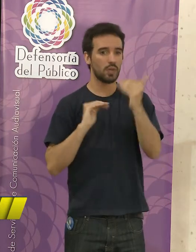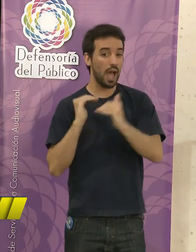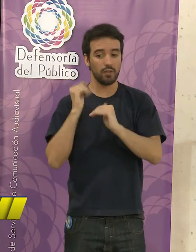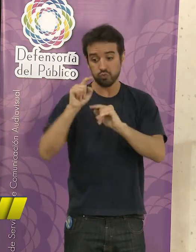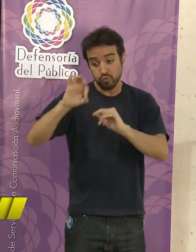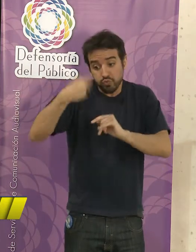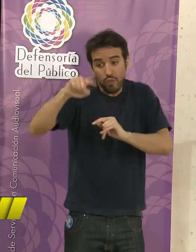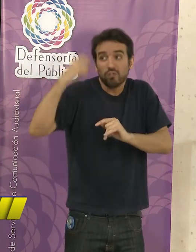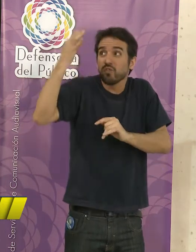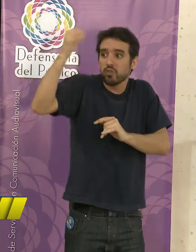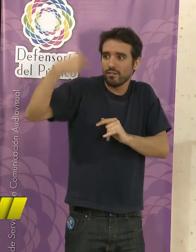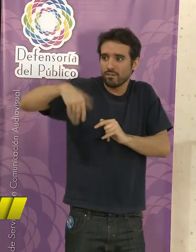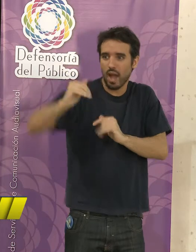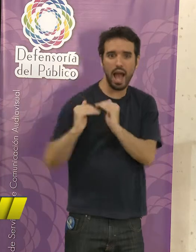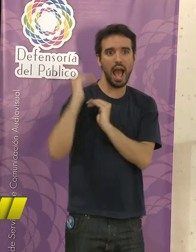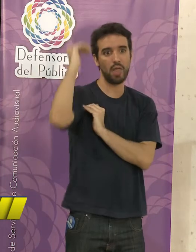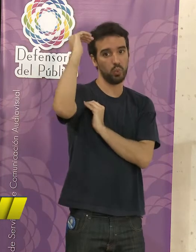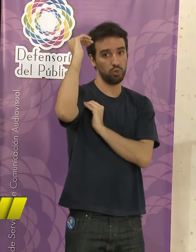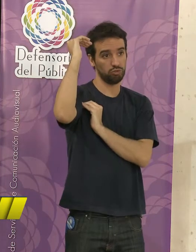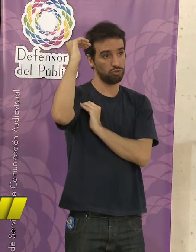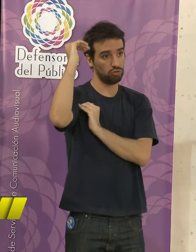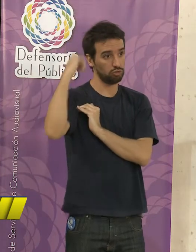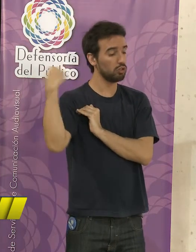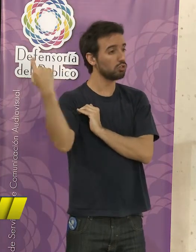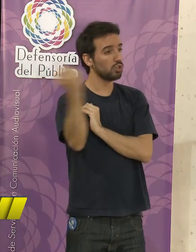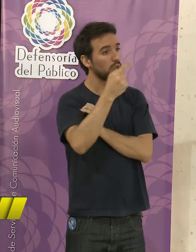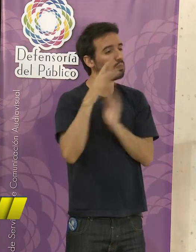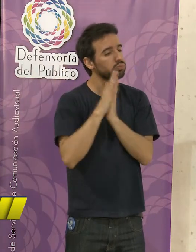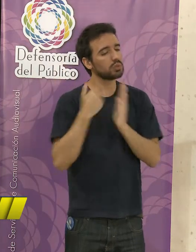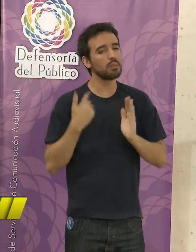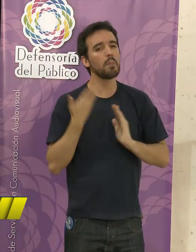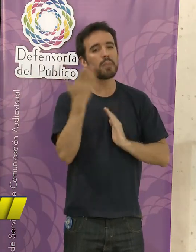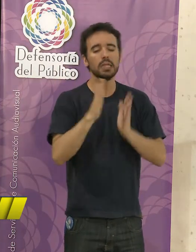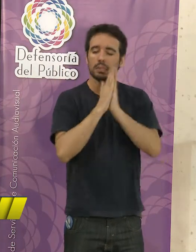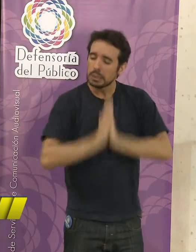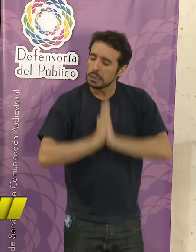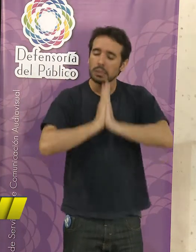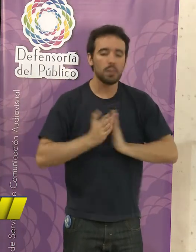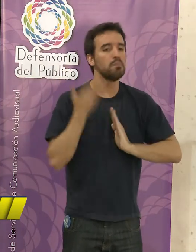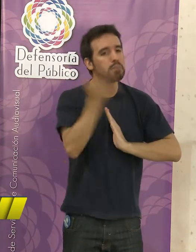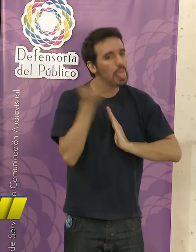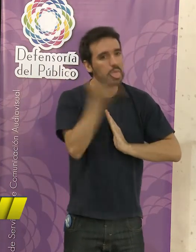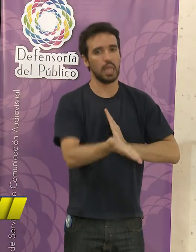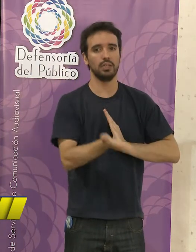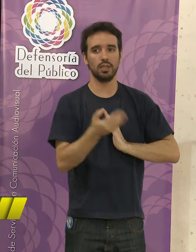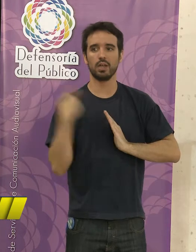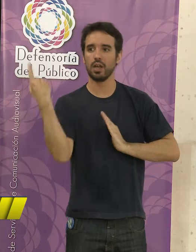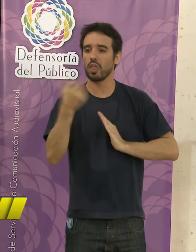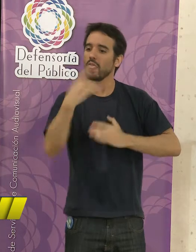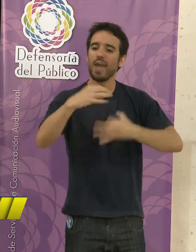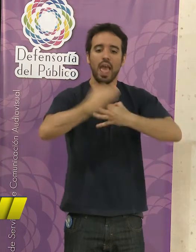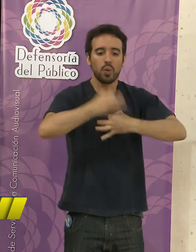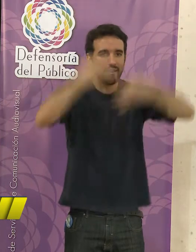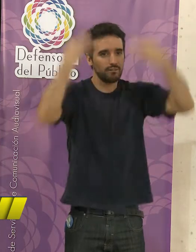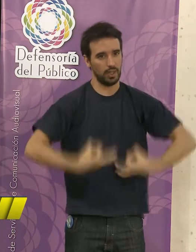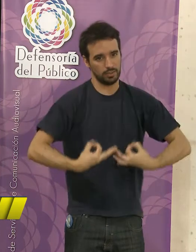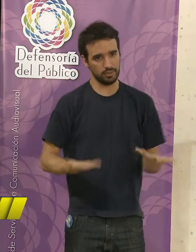del mañana, somos el futuro de todo el país, estamos pidiendo, robando y exigiendo que nos eduquen como